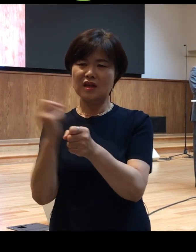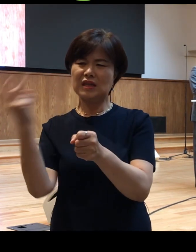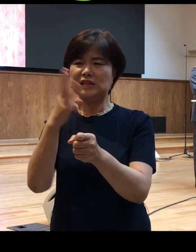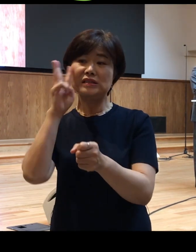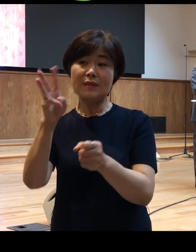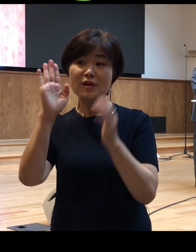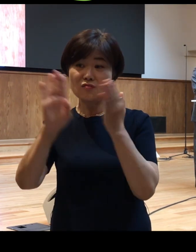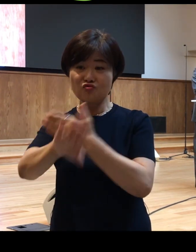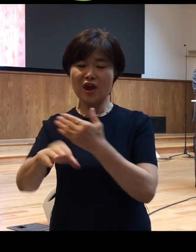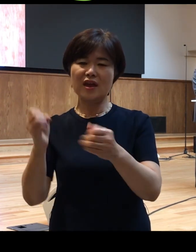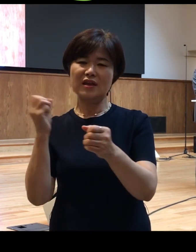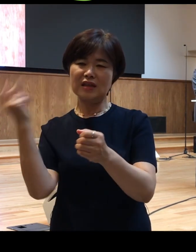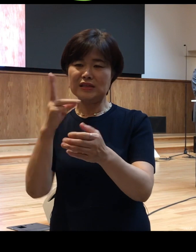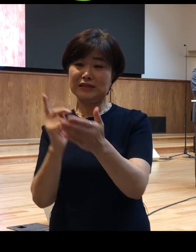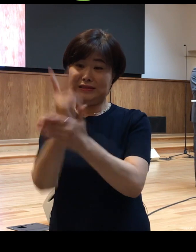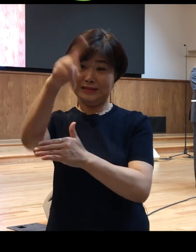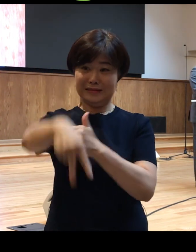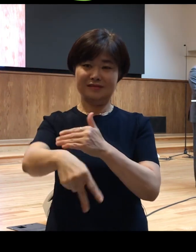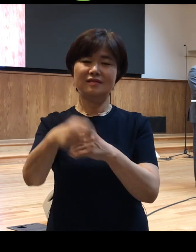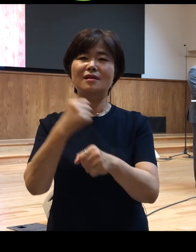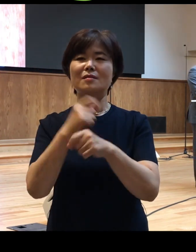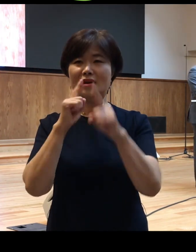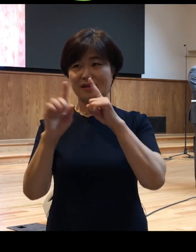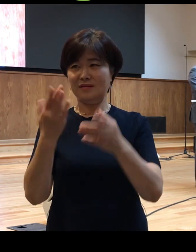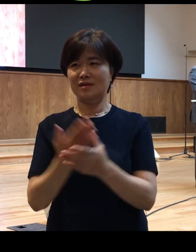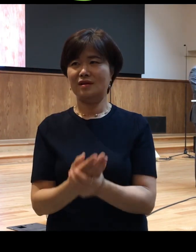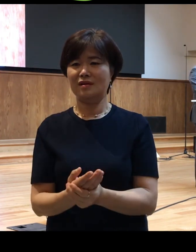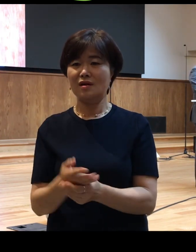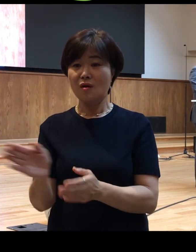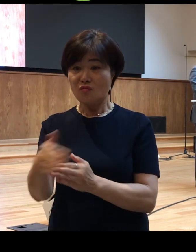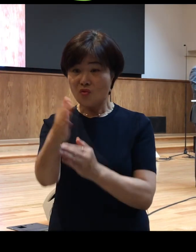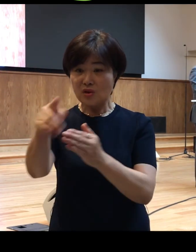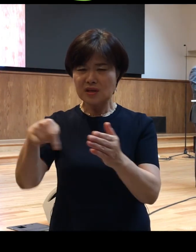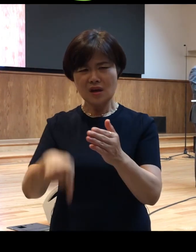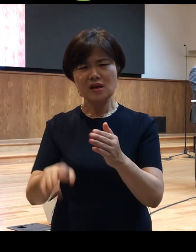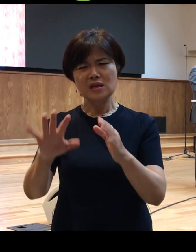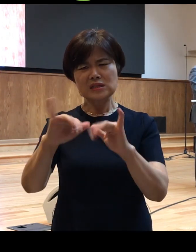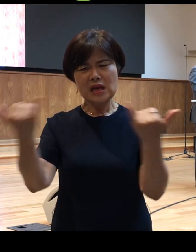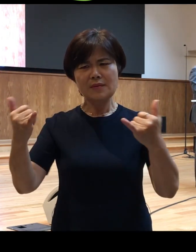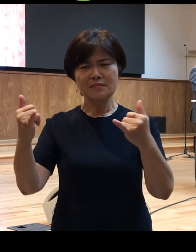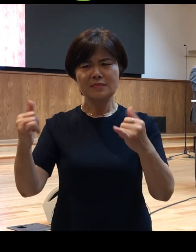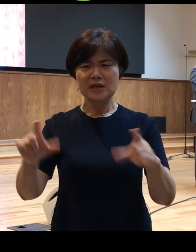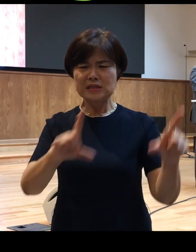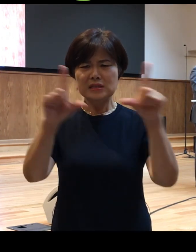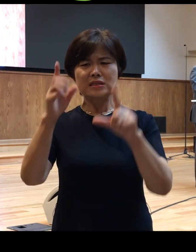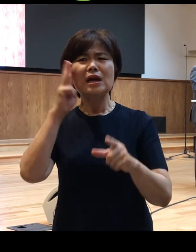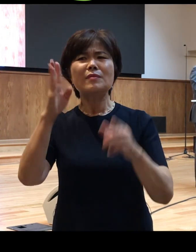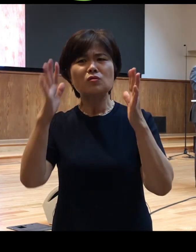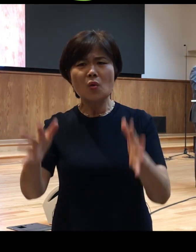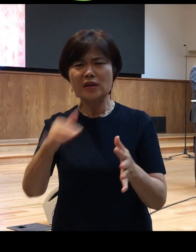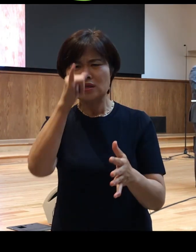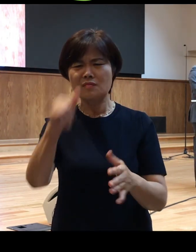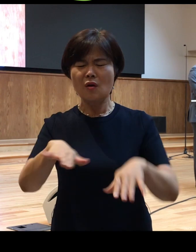이야기를 듣고는 이렇게 이야기합니다 물고기 뱃속에 사람이 3일 동안 있게 되면 다 소화가